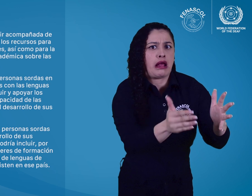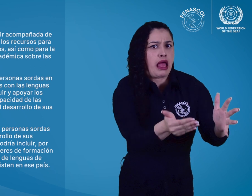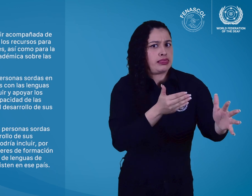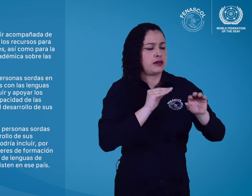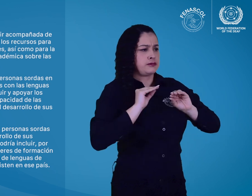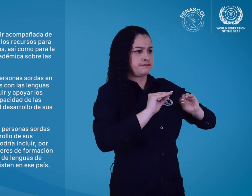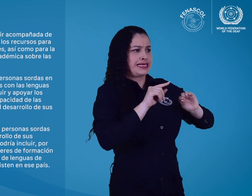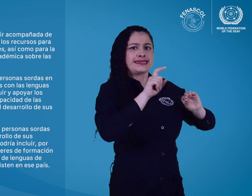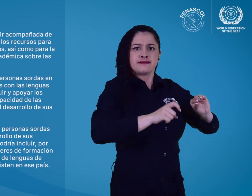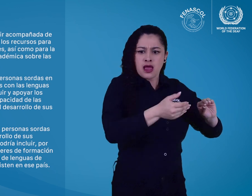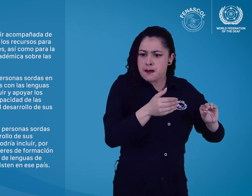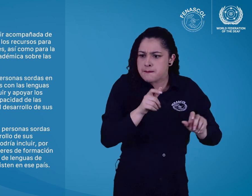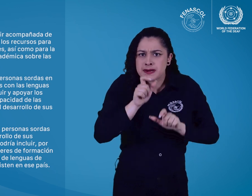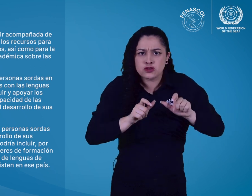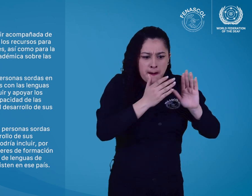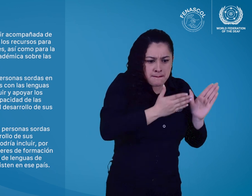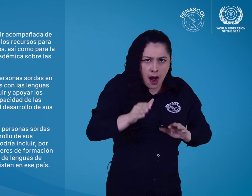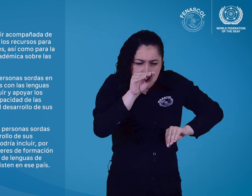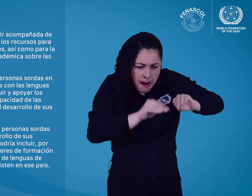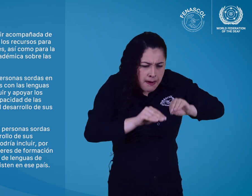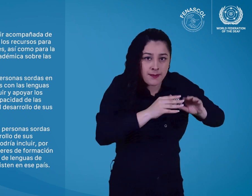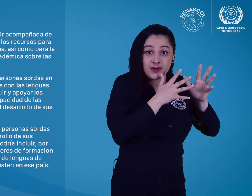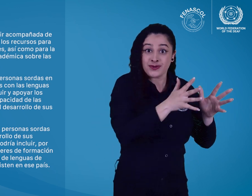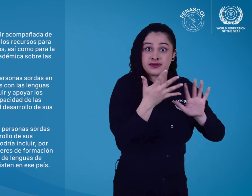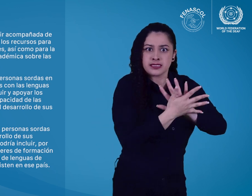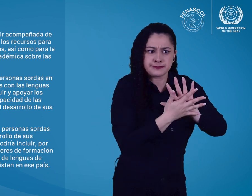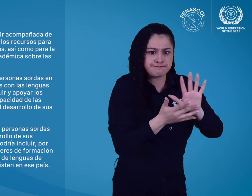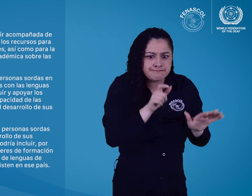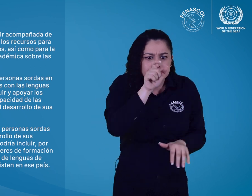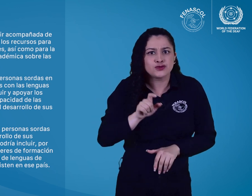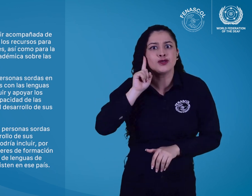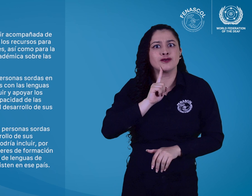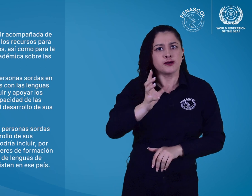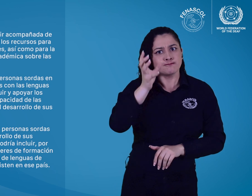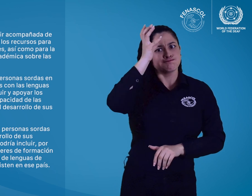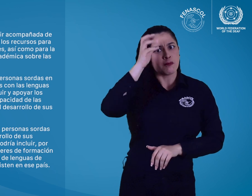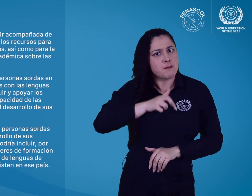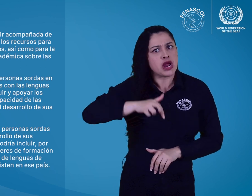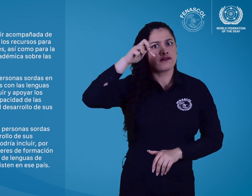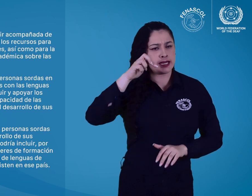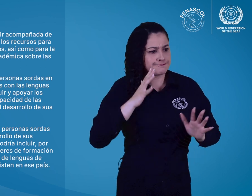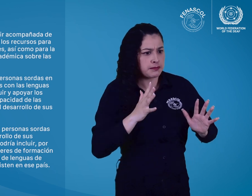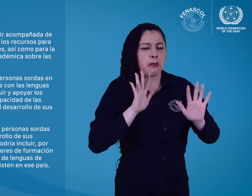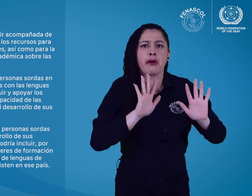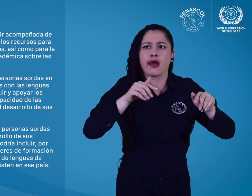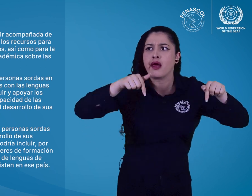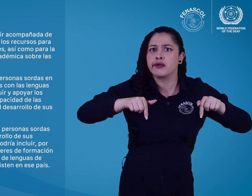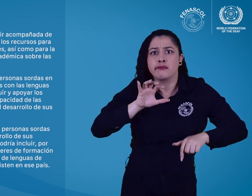lenguas de señas nacionales podría incluir, por ejemplo, la financiación de